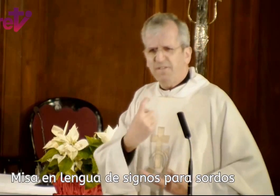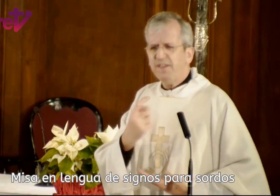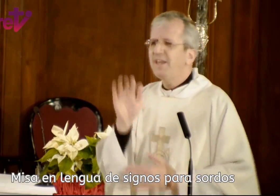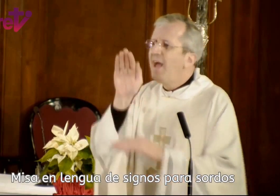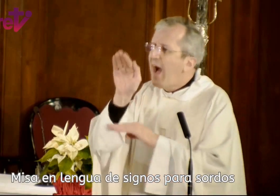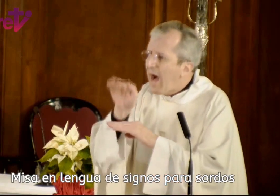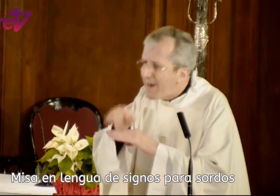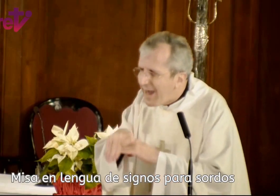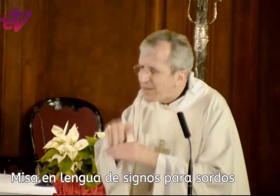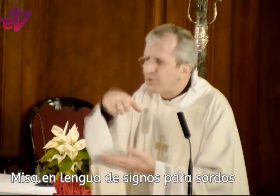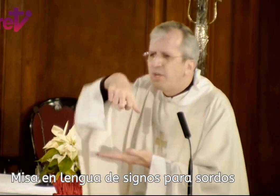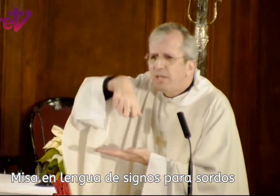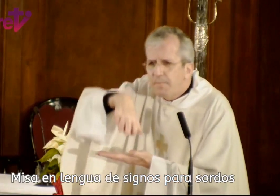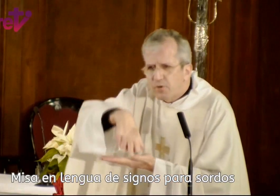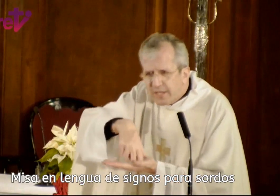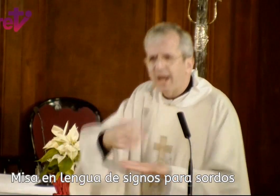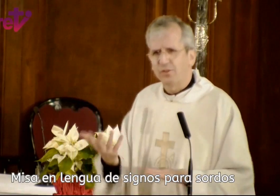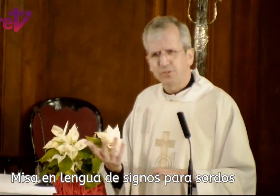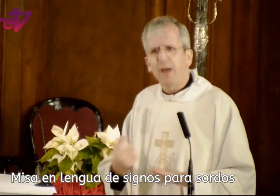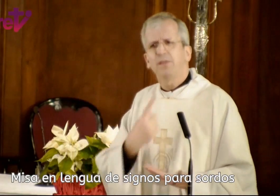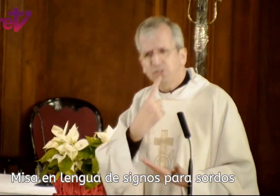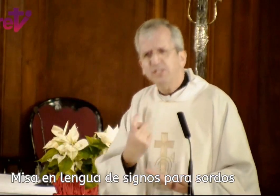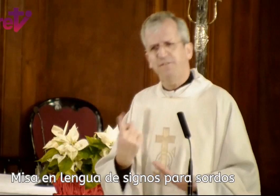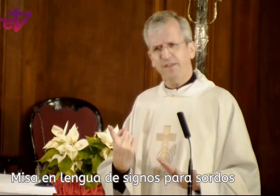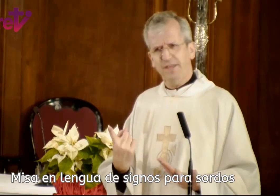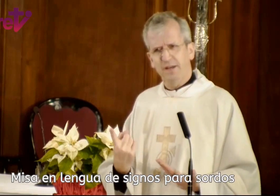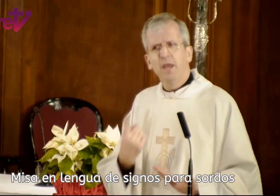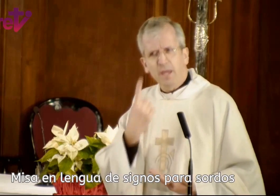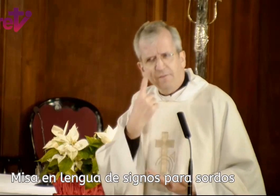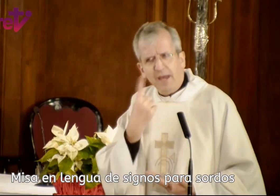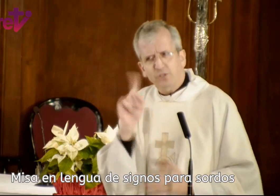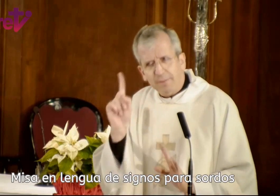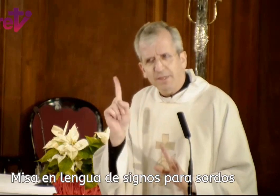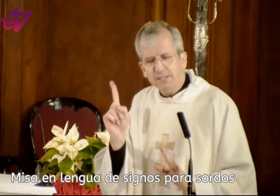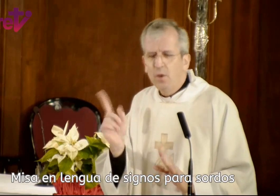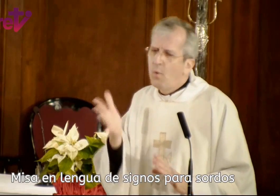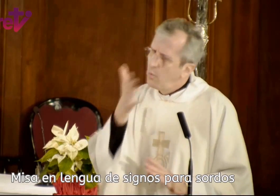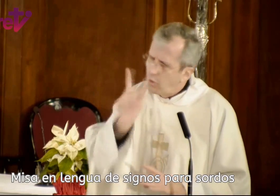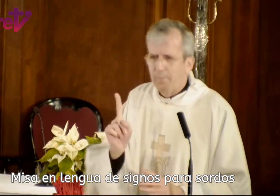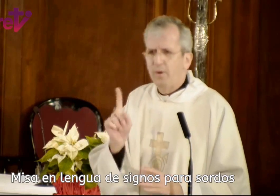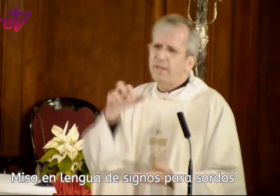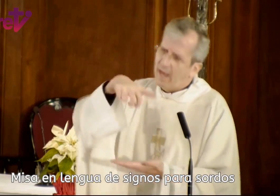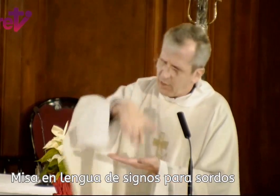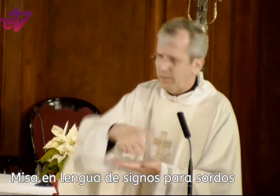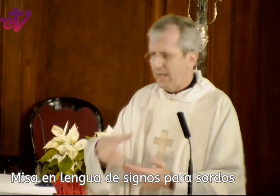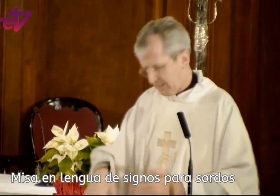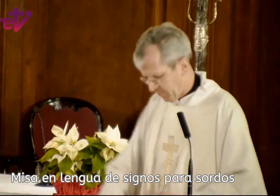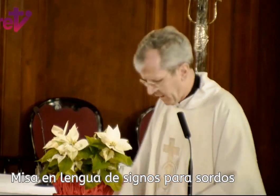difícil abajarnos y postrarnos. A veces nos es difícil, y fijaros que a veces uno no puede arrodillarse, porque